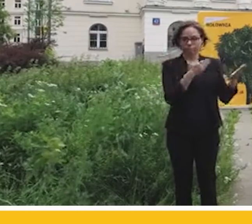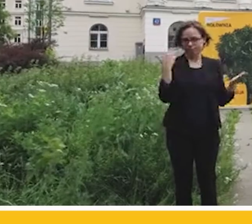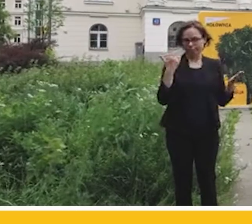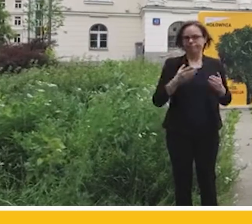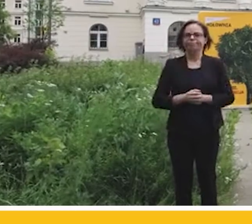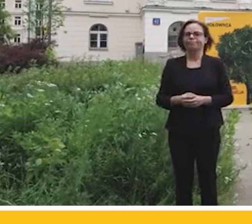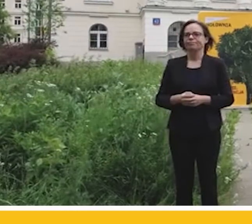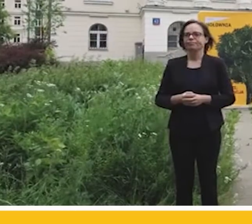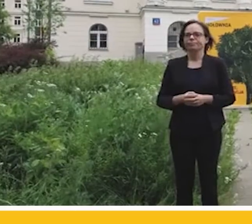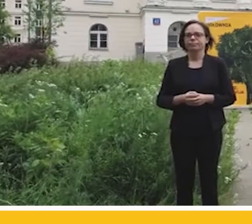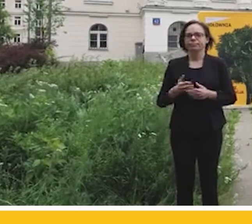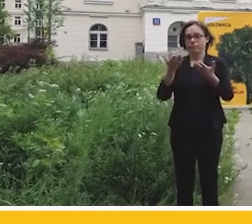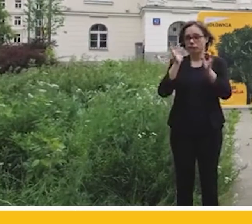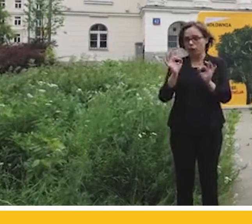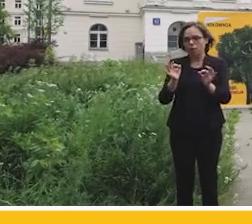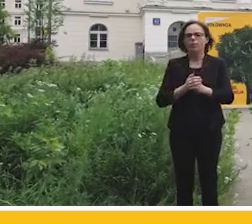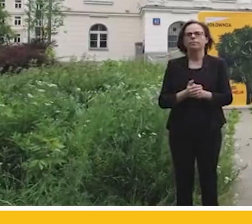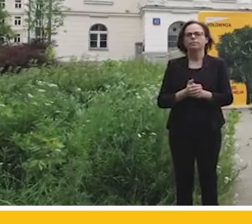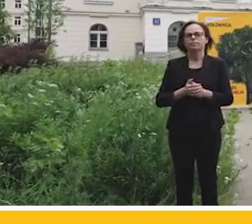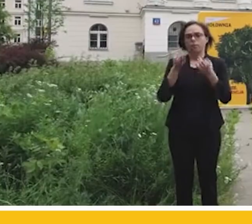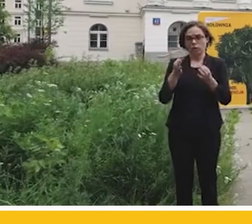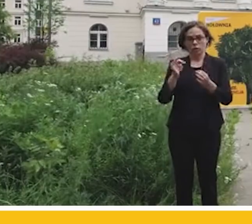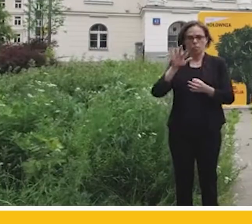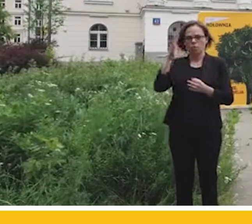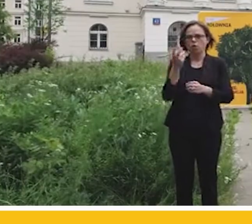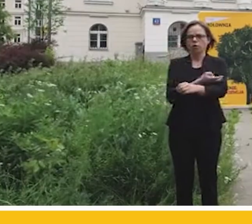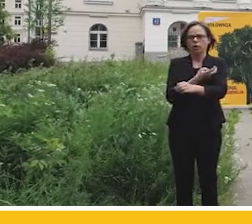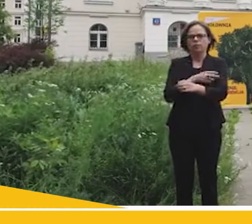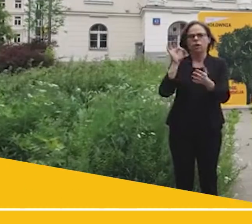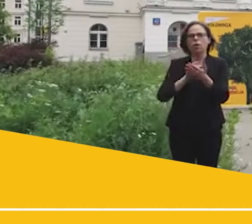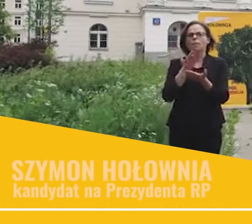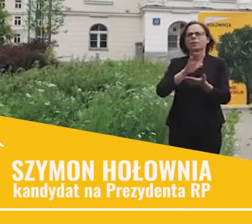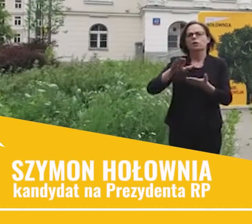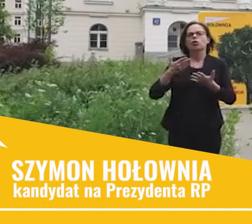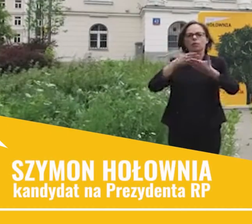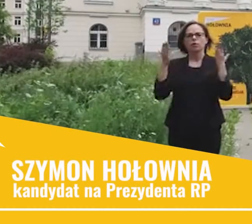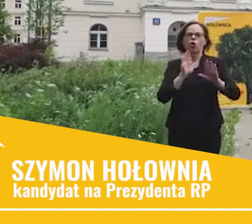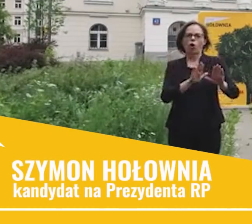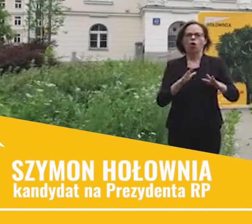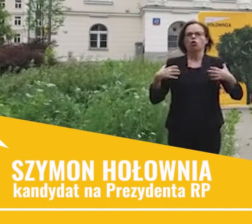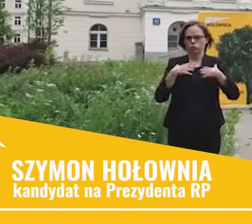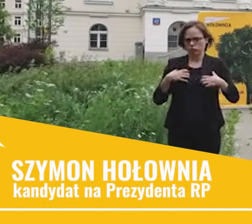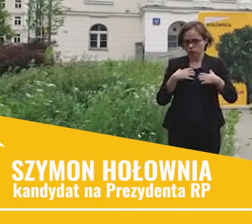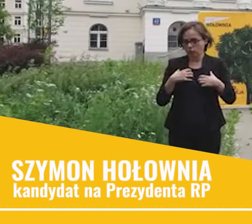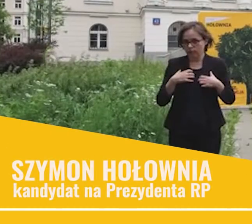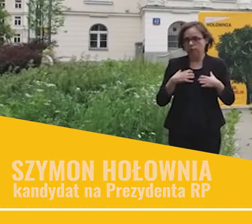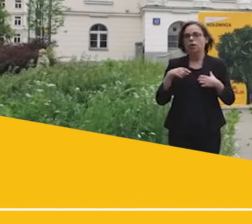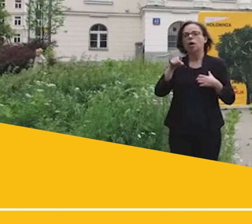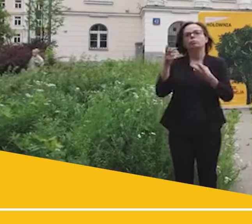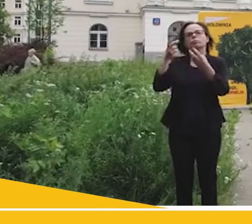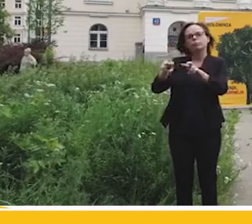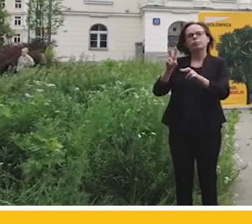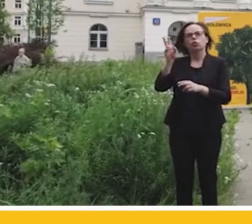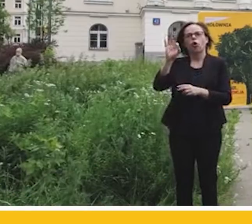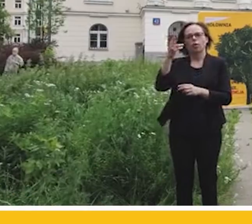Szymonowi. Dzień dobry. Dzisiaj, 5 czerwca, obchodzimy Międzynarodowy Dzień Ochrony Środowiska, ustanowiony przez ONZ w